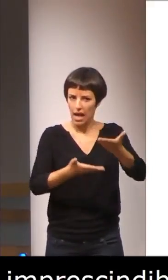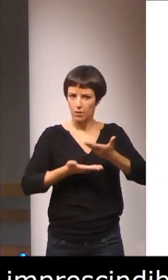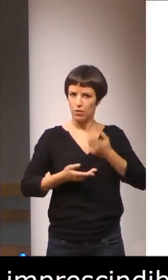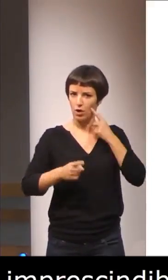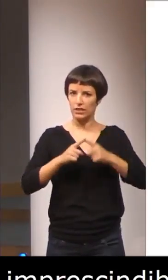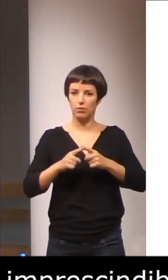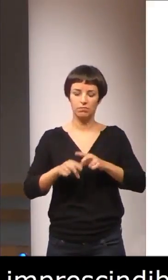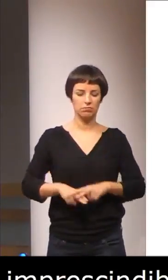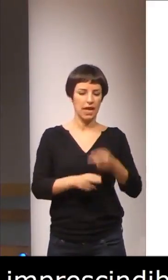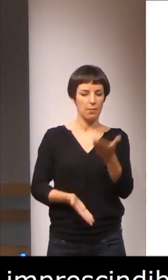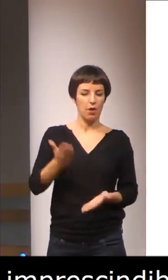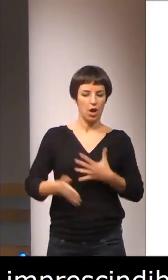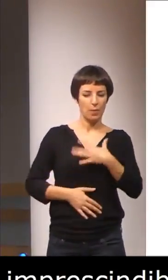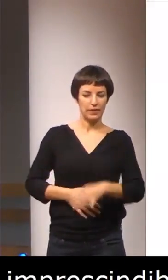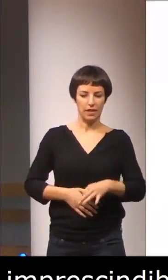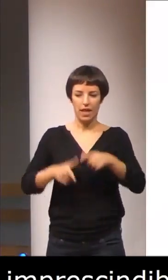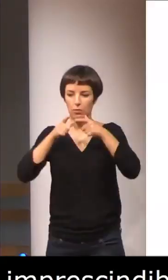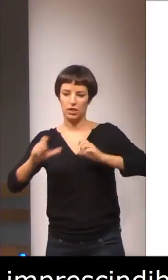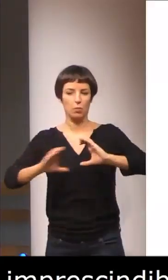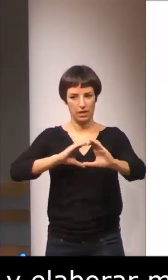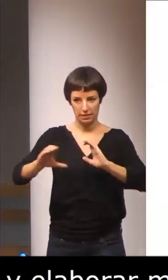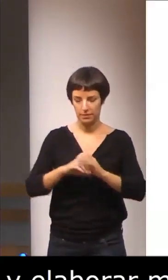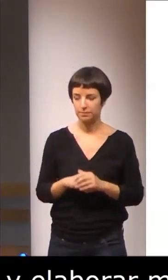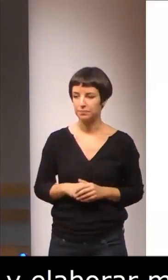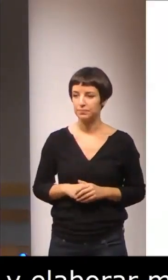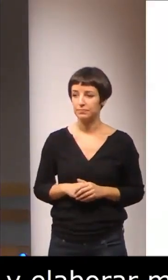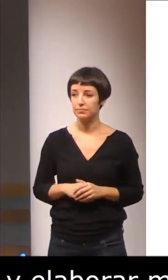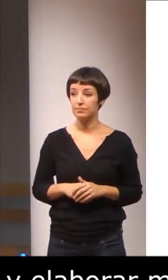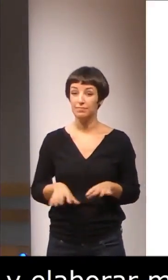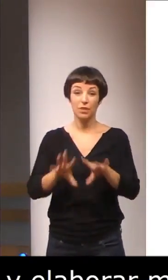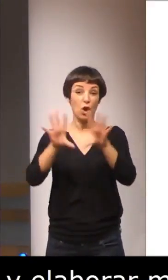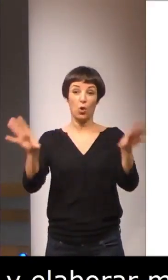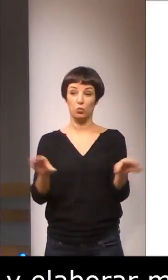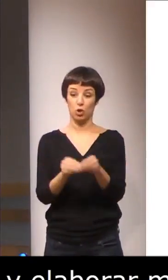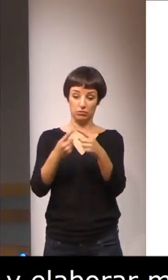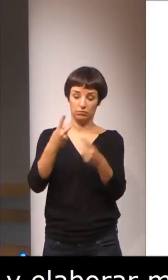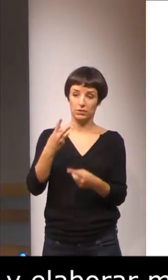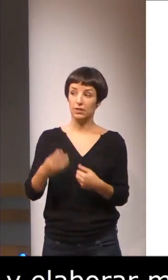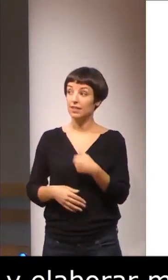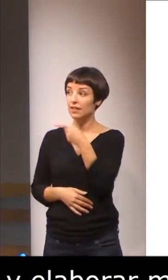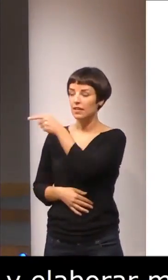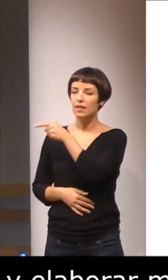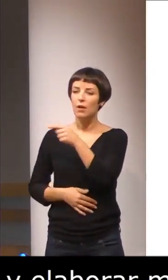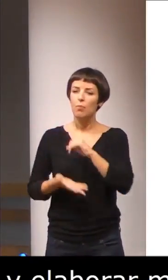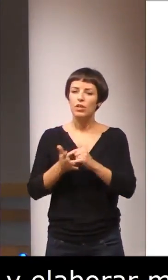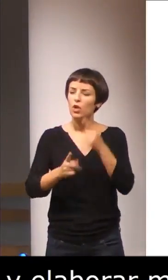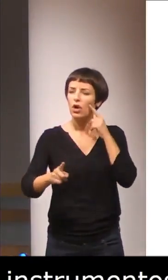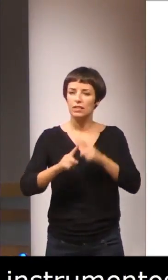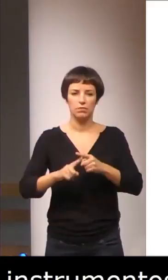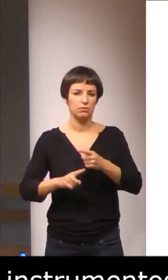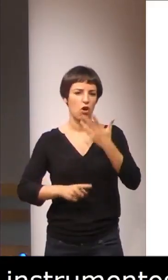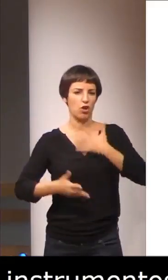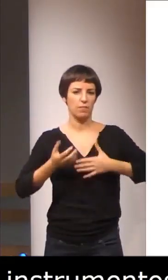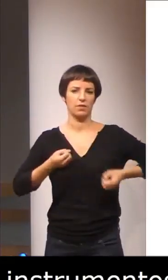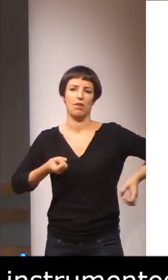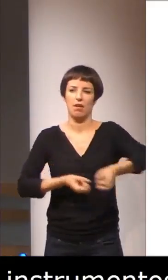competencia lingüística y comunicativa. Como conclusiones, es un proyecto de transferencia de conocimiento que